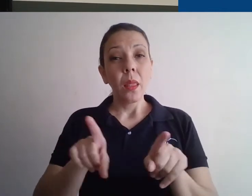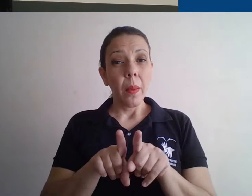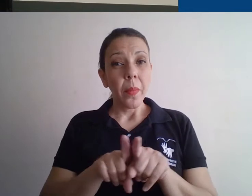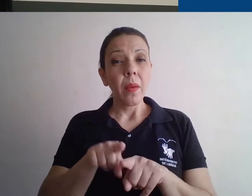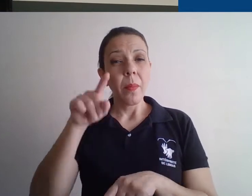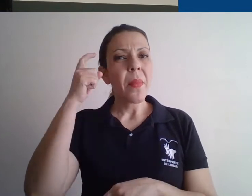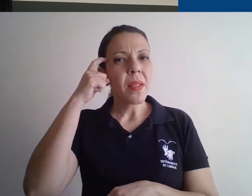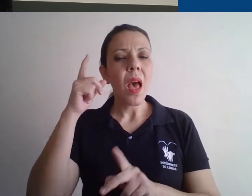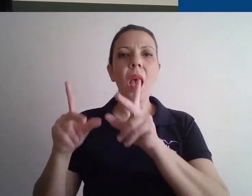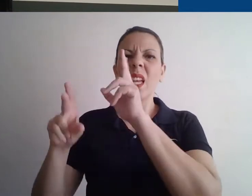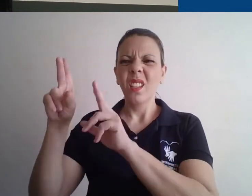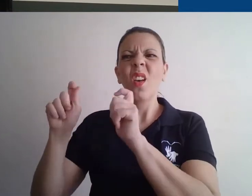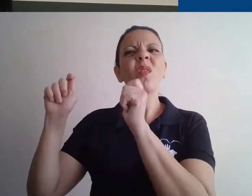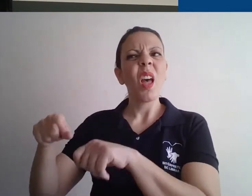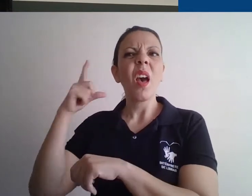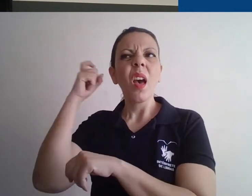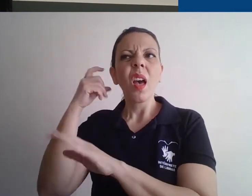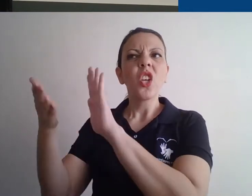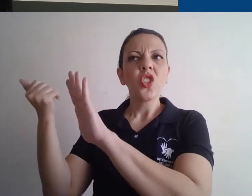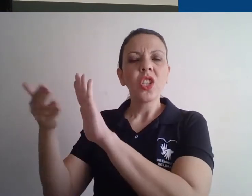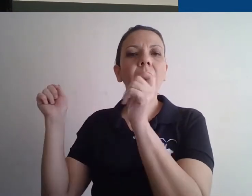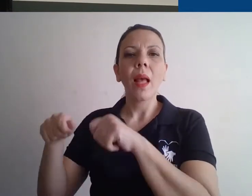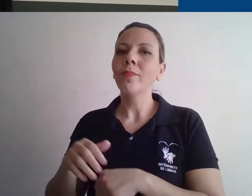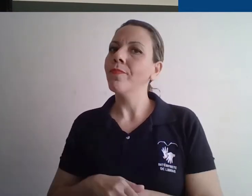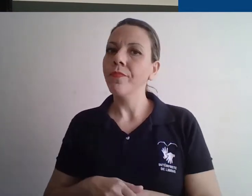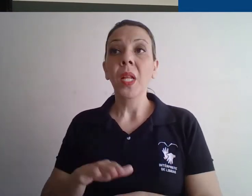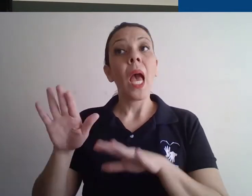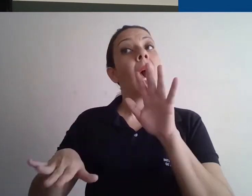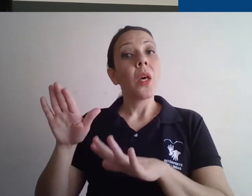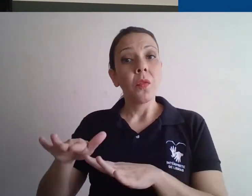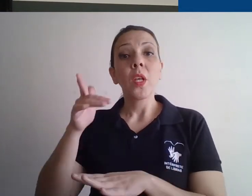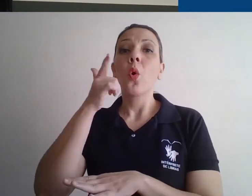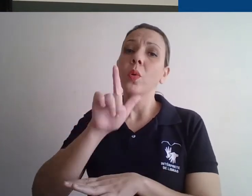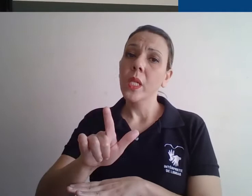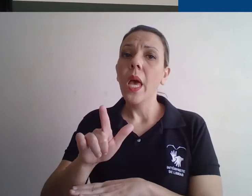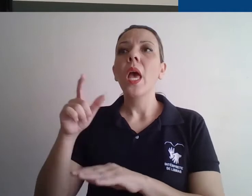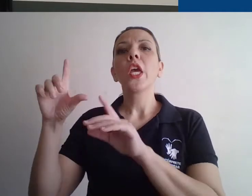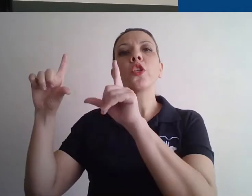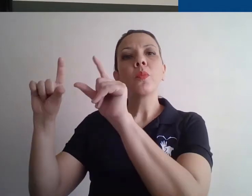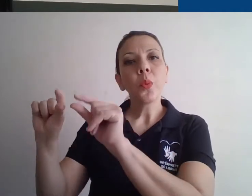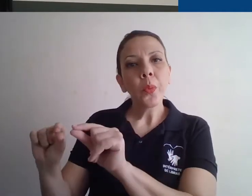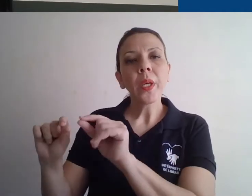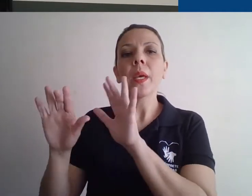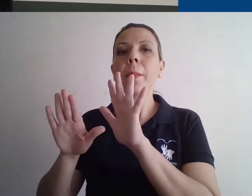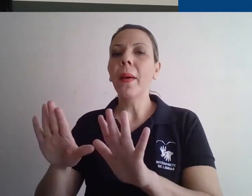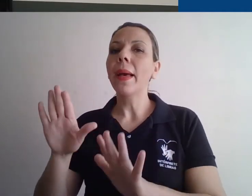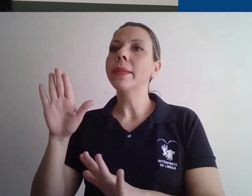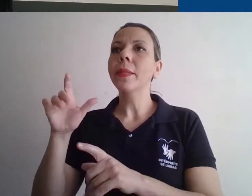edição para tirar certos ruídos depois. Por mais que algumas coisas a gente consiga tirar ou diminuir, amenizar, muitas